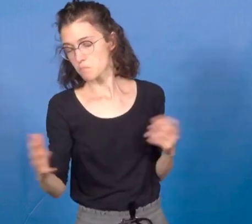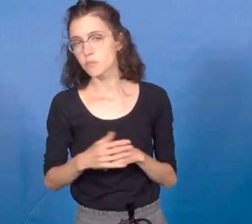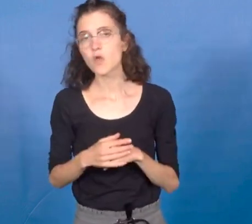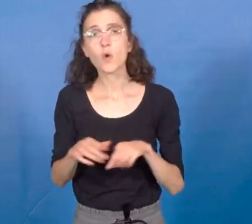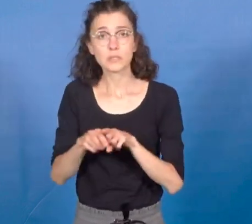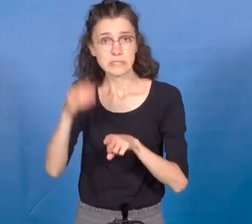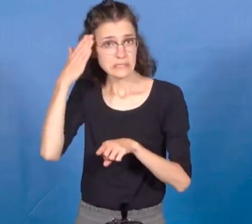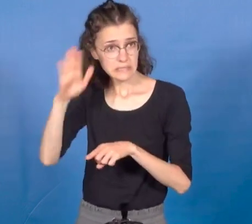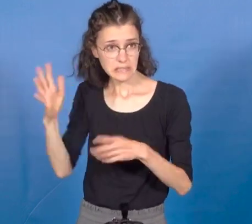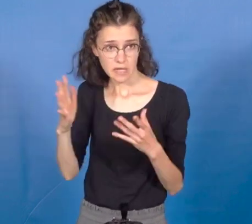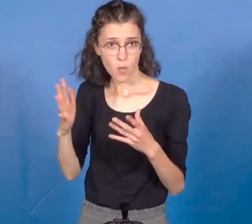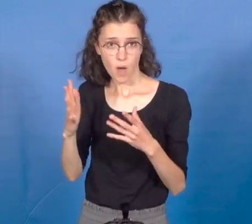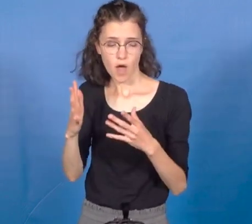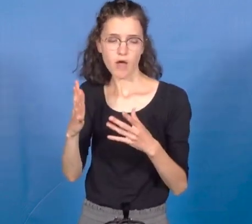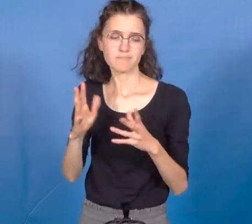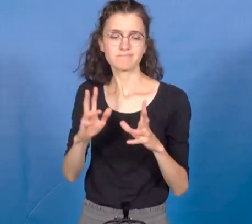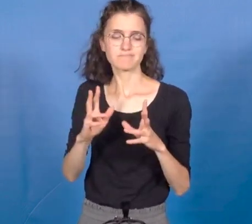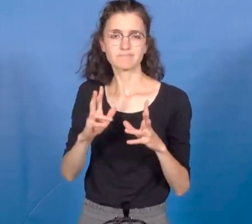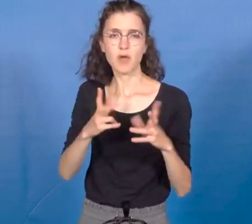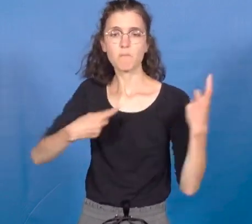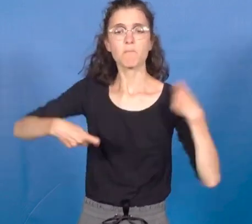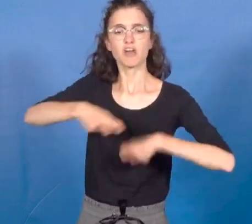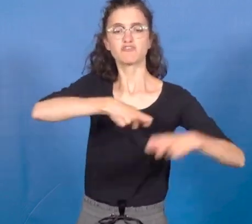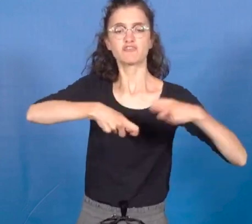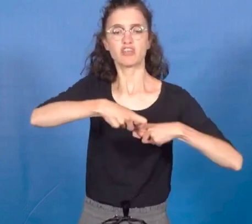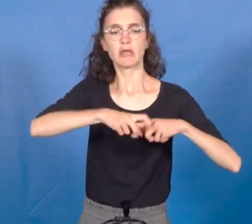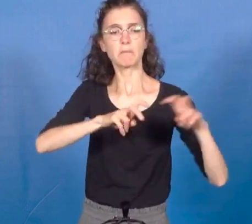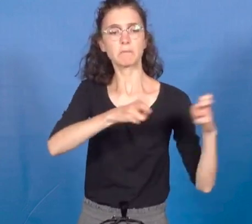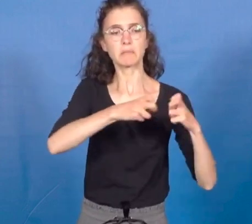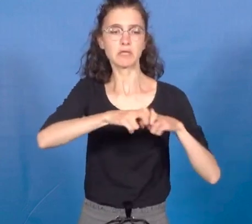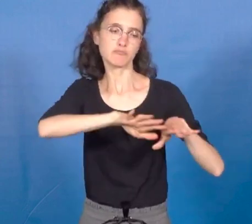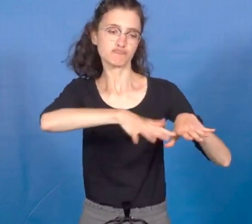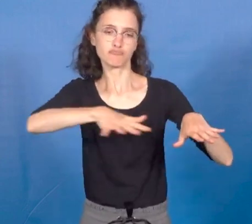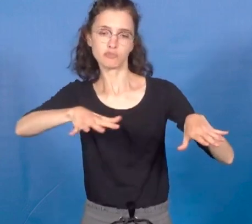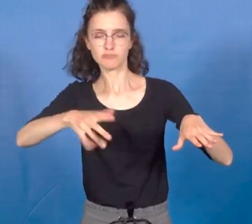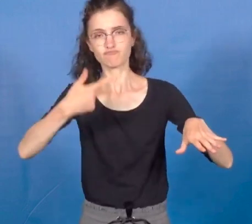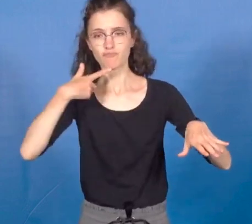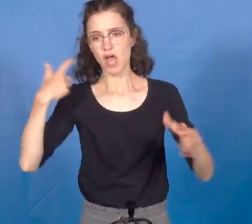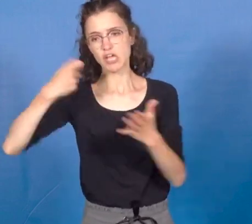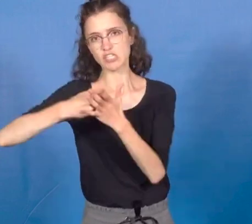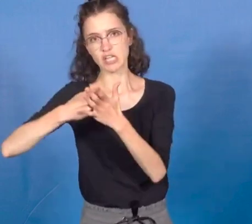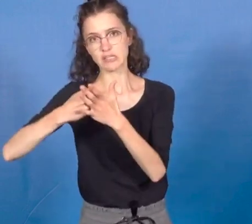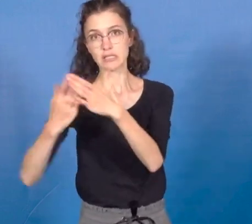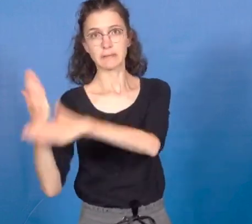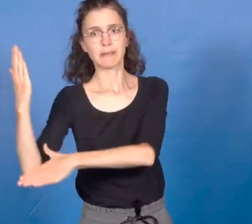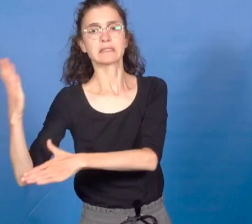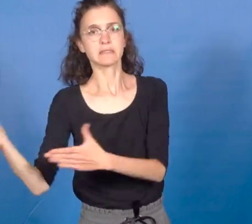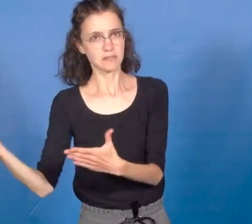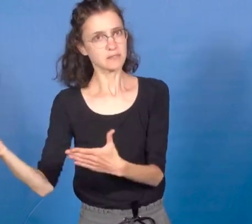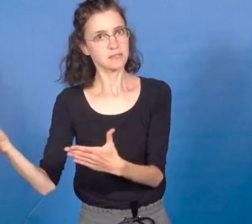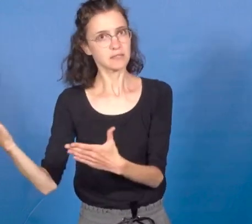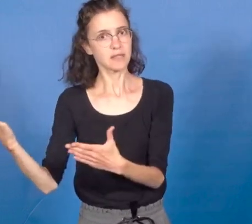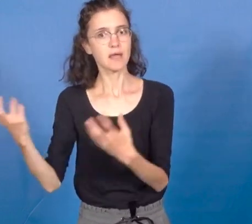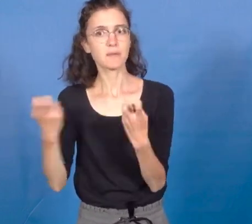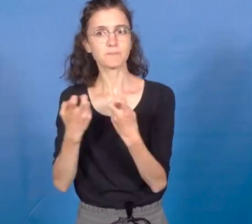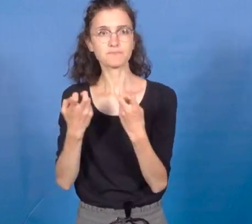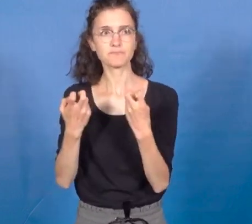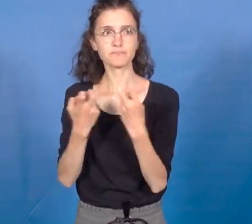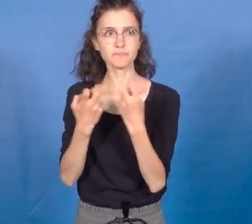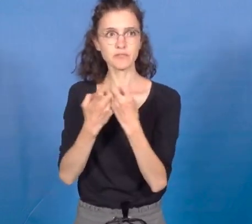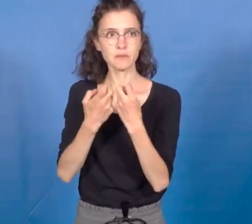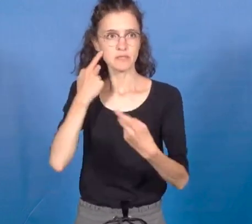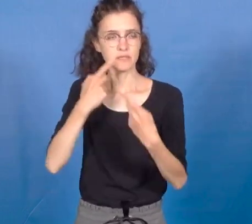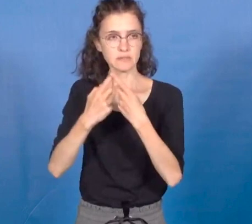rachètent au-dessus des prix des marchés, petit à petit, les fermes du territoire, contribuant à la disparition de la polyculture élevage en